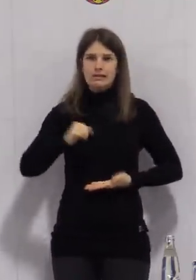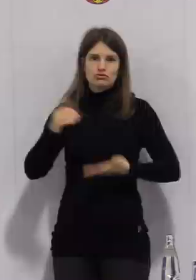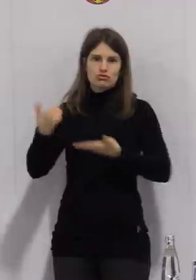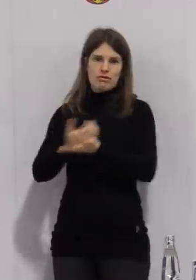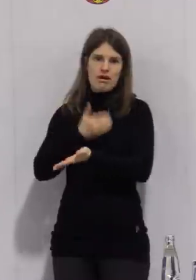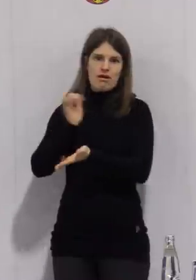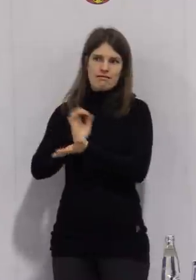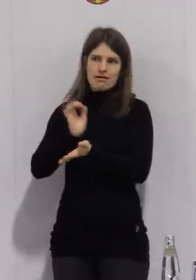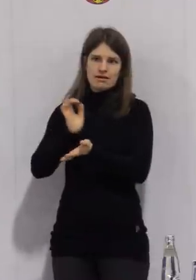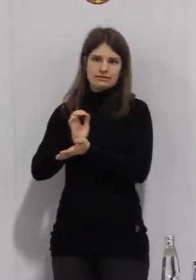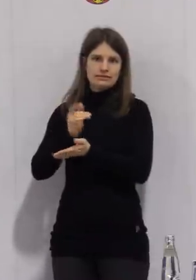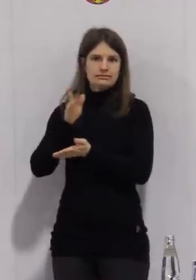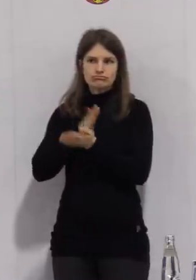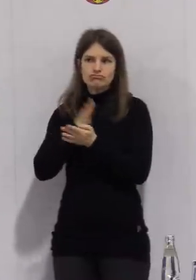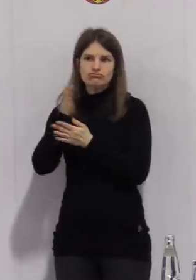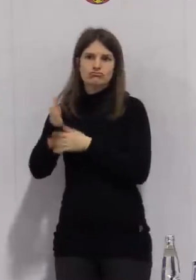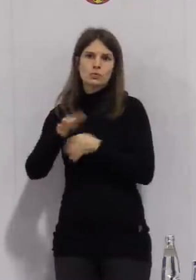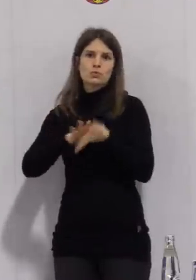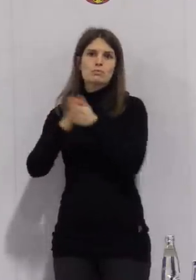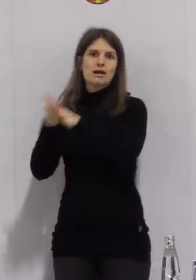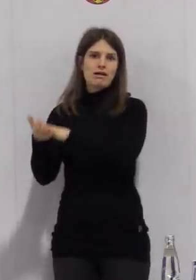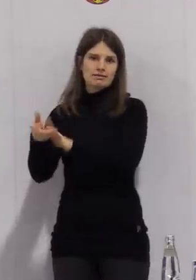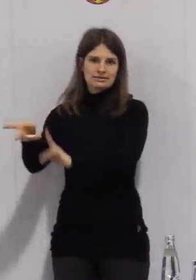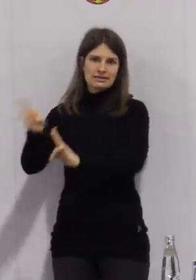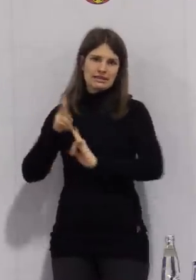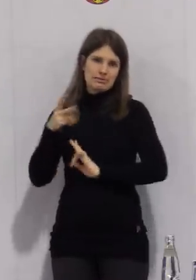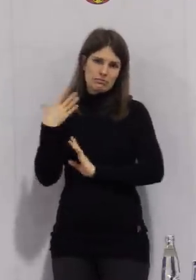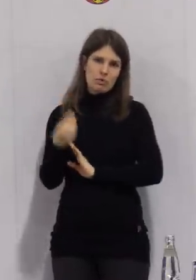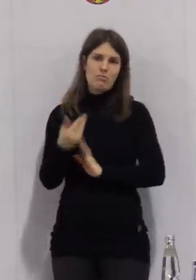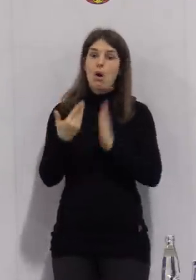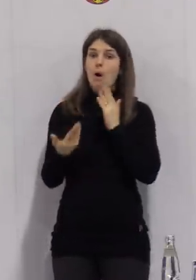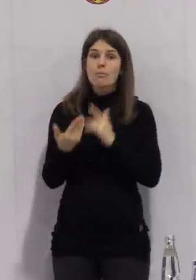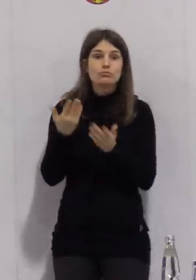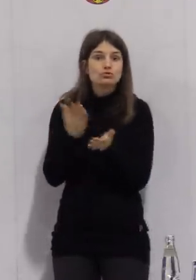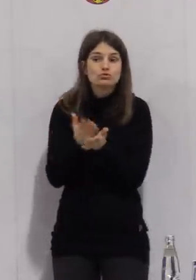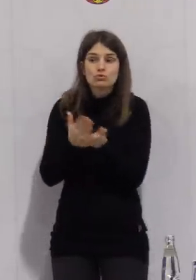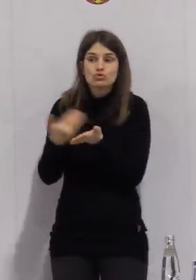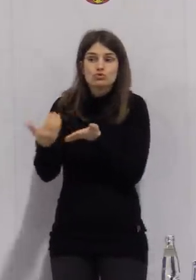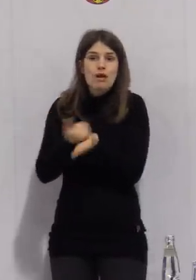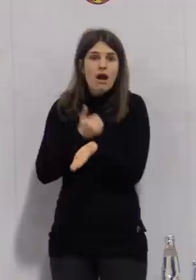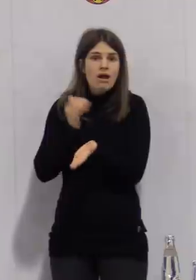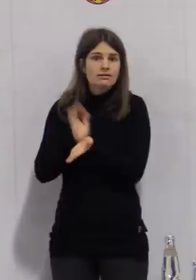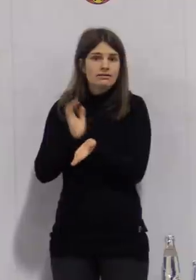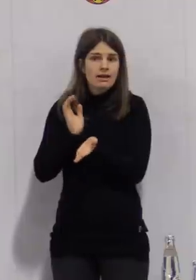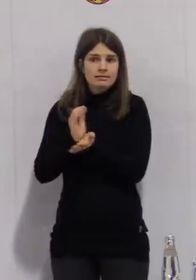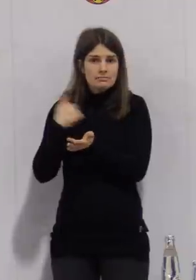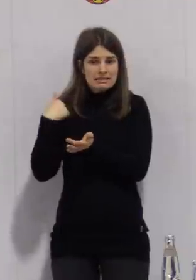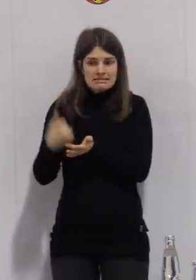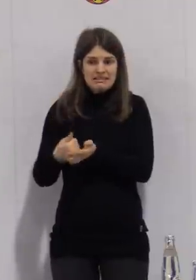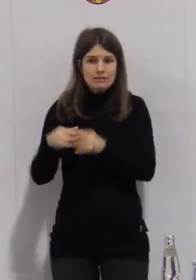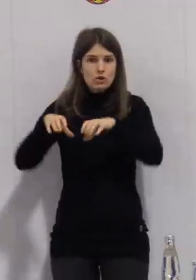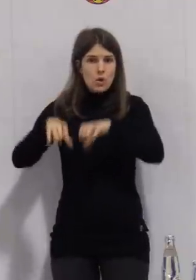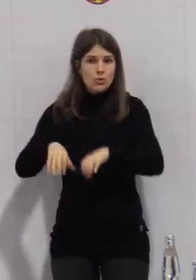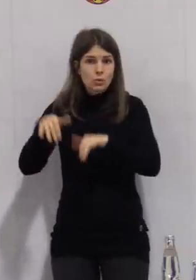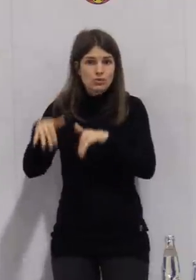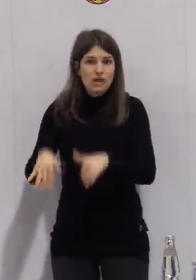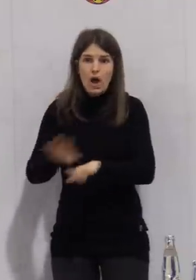Sparkassenkunden und Nicht-Sparkassenkunden, sodass auch die Frage der Liquidität hier ein Stück weit